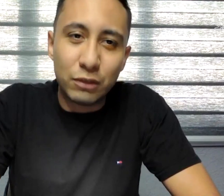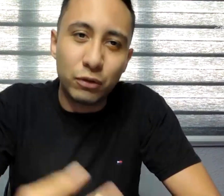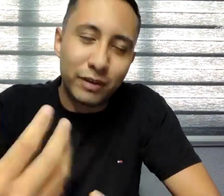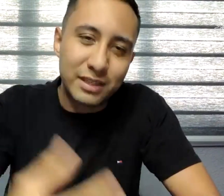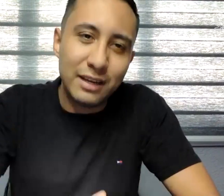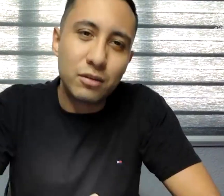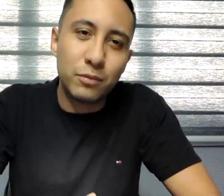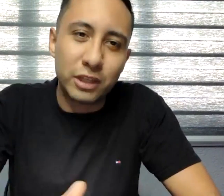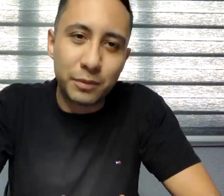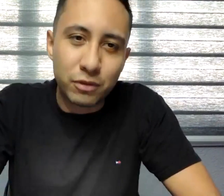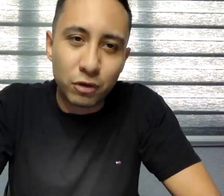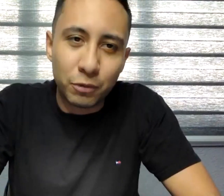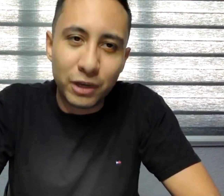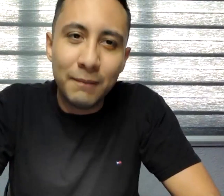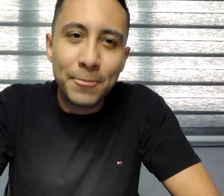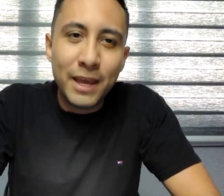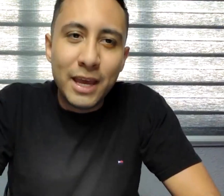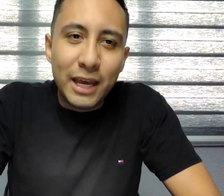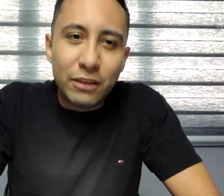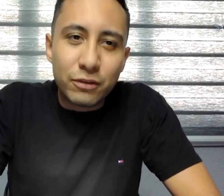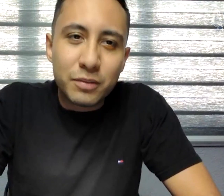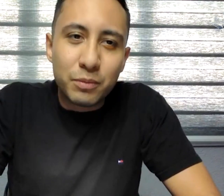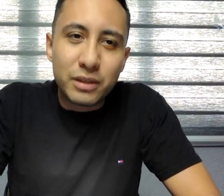faciales como de expresión corporal entonces pues